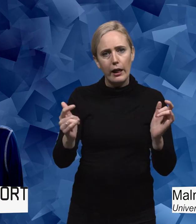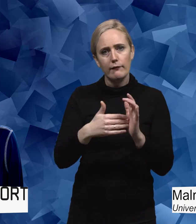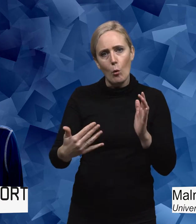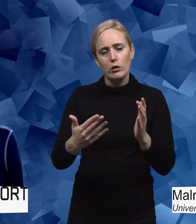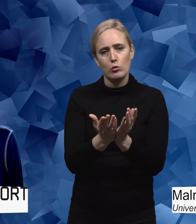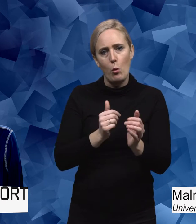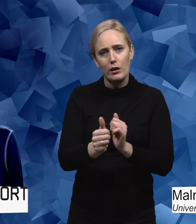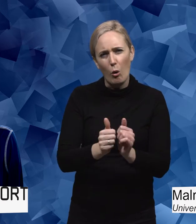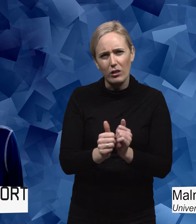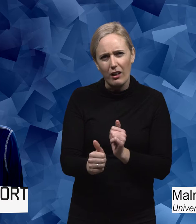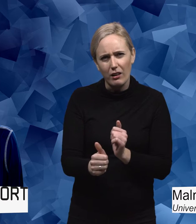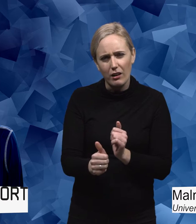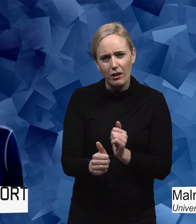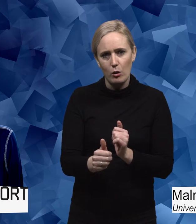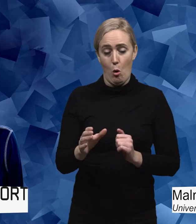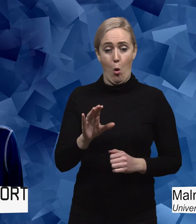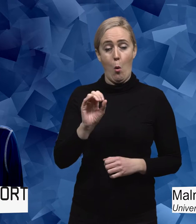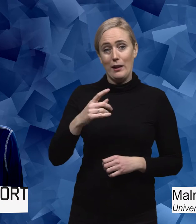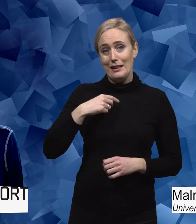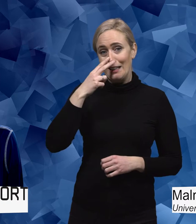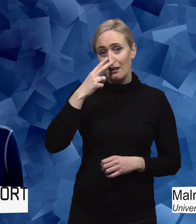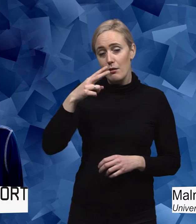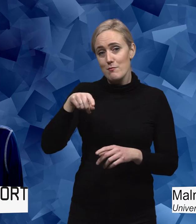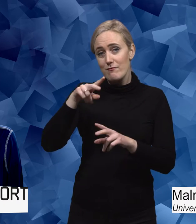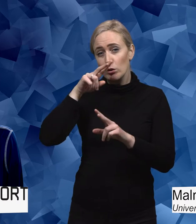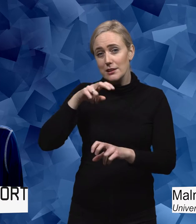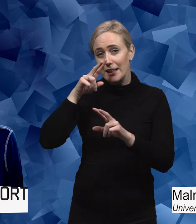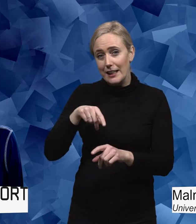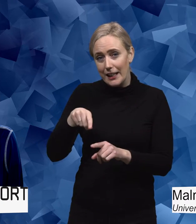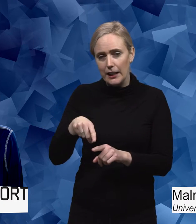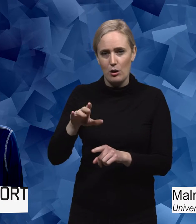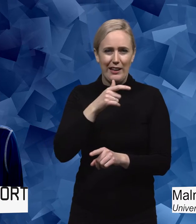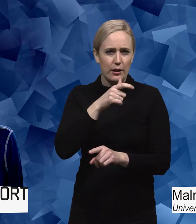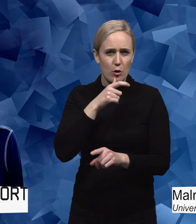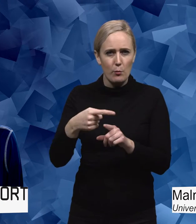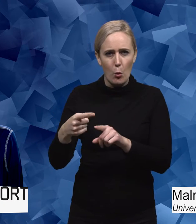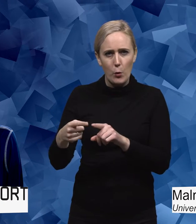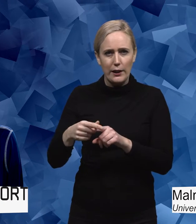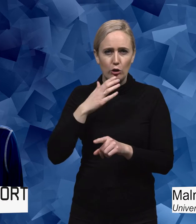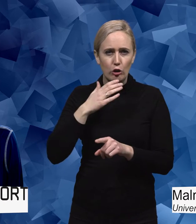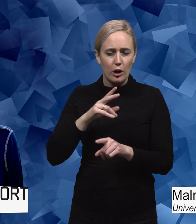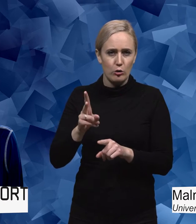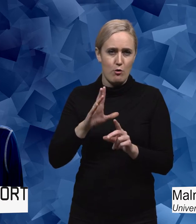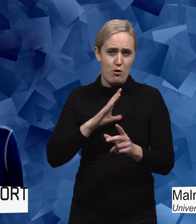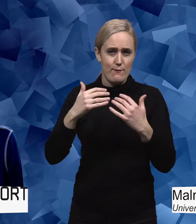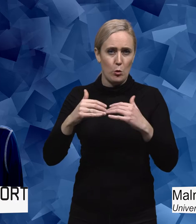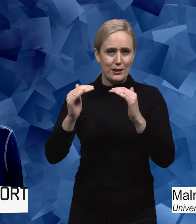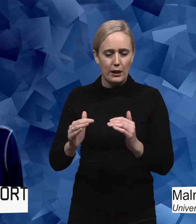Medans om man tittar på forskning som intervjuat unga med funktionsnedsättningar så talar ju de hela tiden om att de har blivit exkluderade